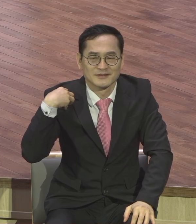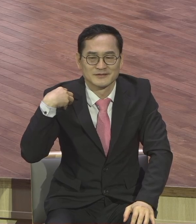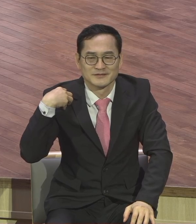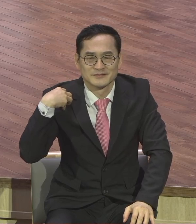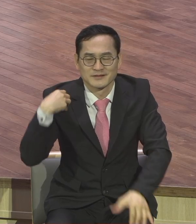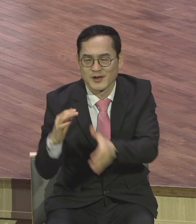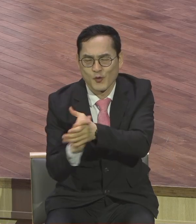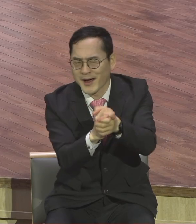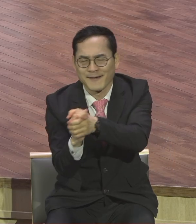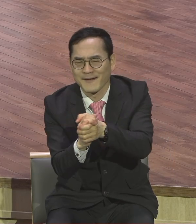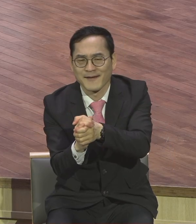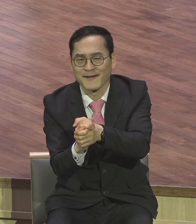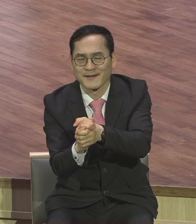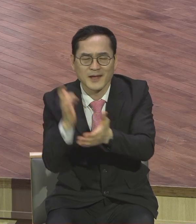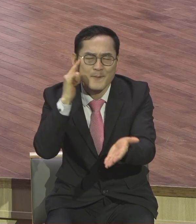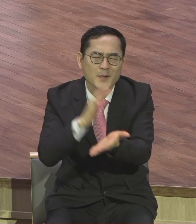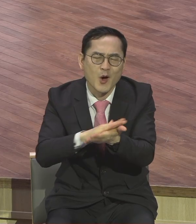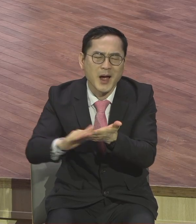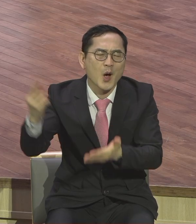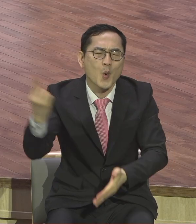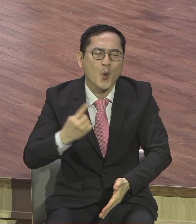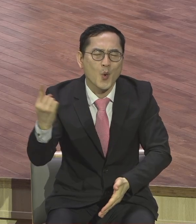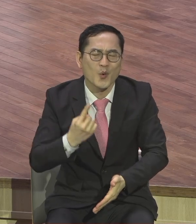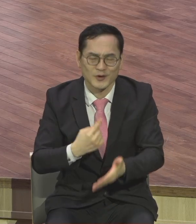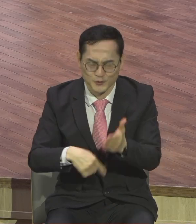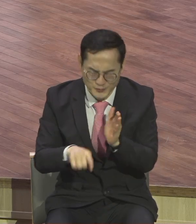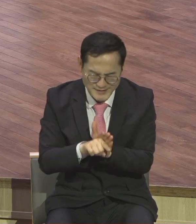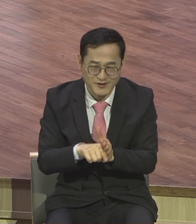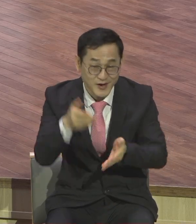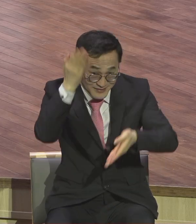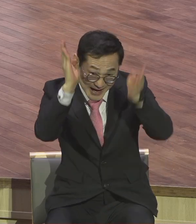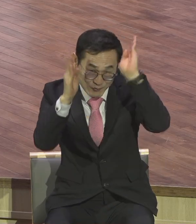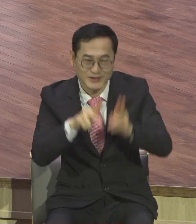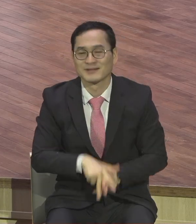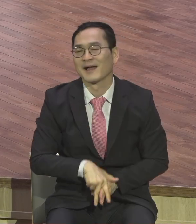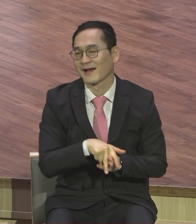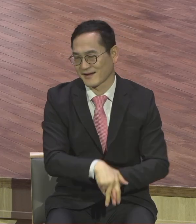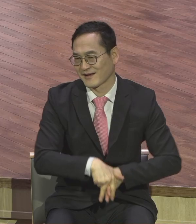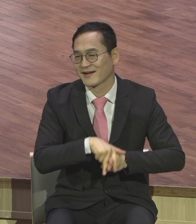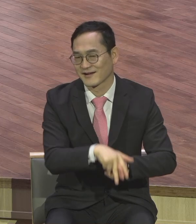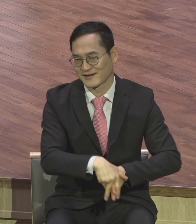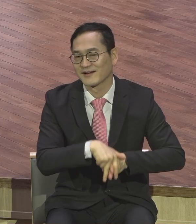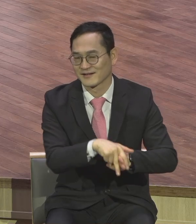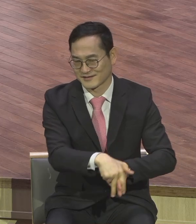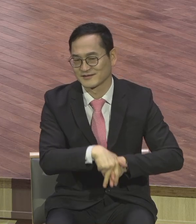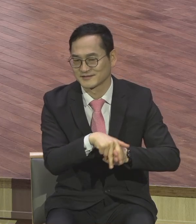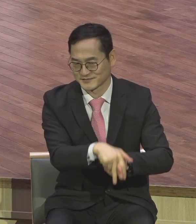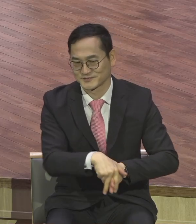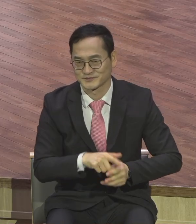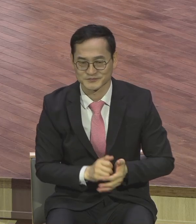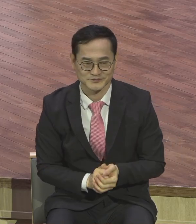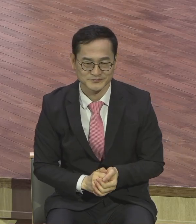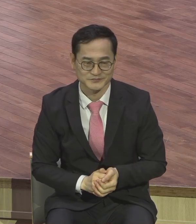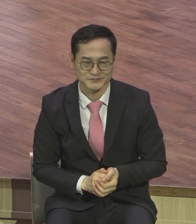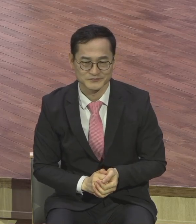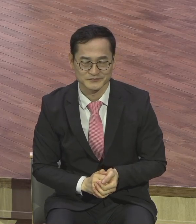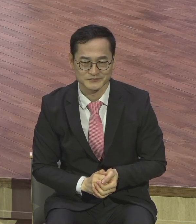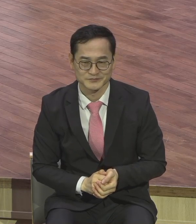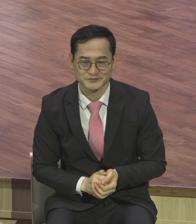진정한 평화를 가져오기 위한 평강의 왕으로 오신 메시아다 그걸 지금